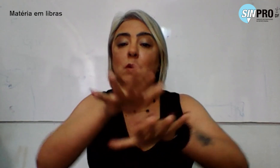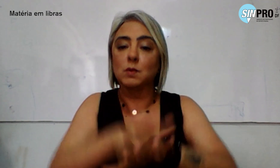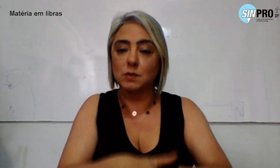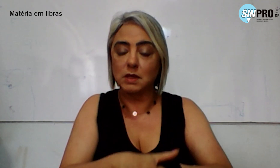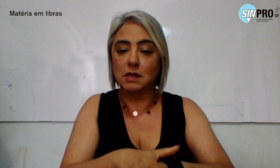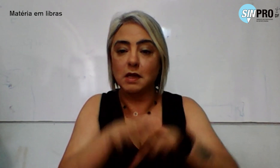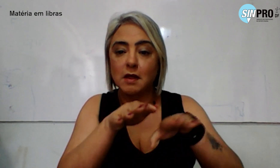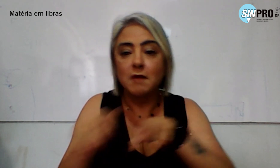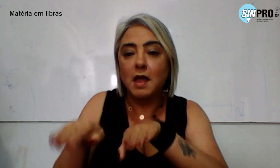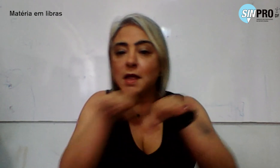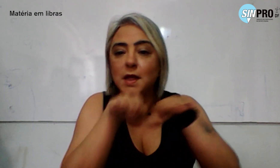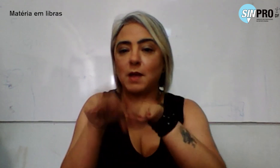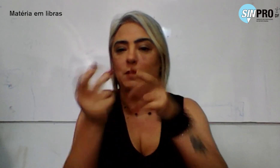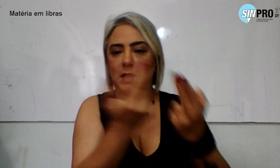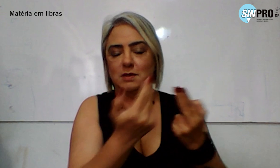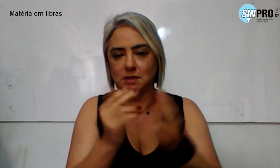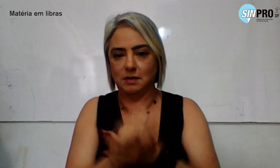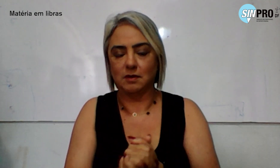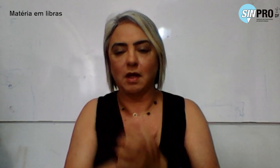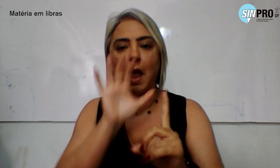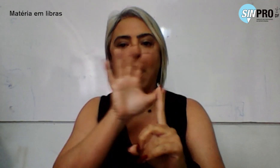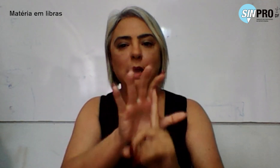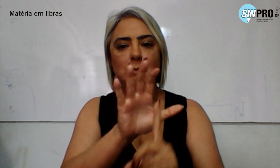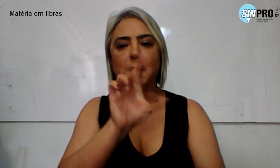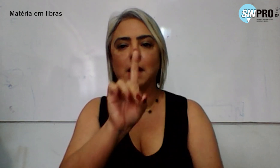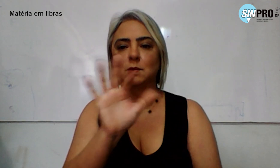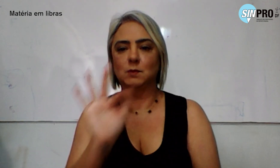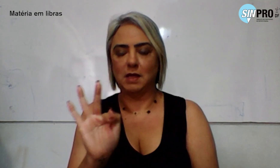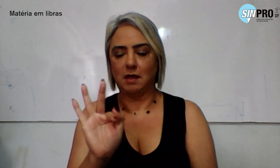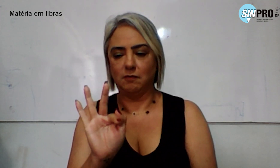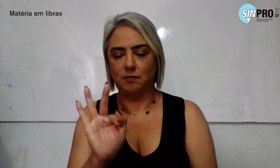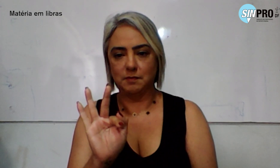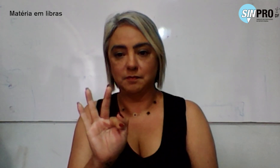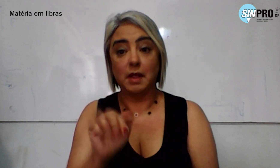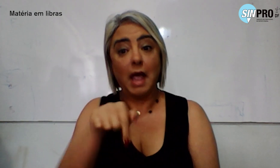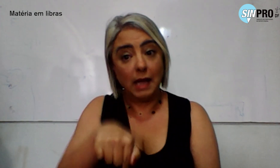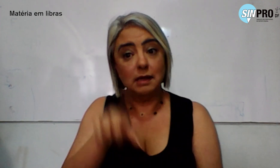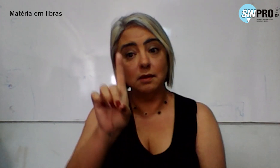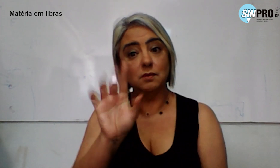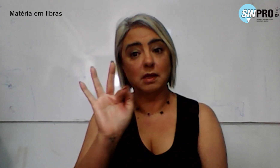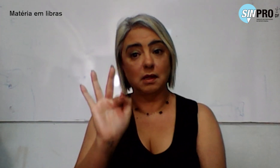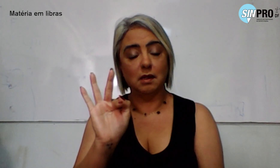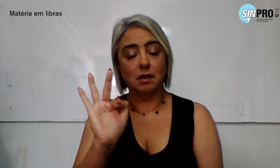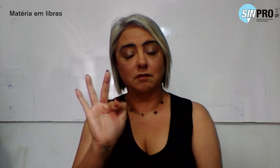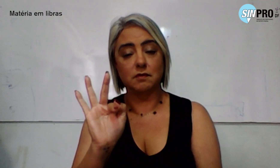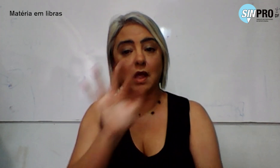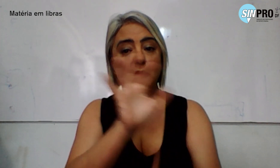equitativa. Impacto no Distrito Federal No Distrito Federal, a influência de